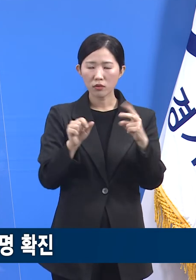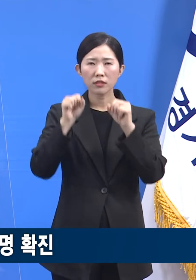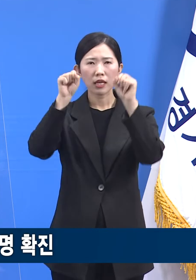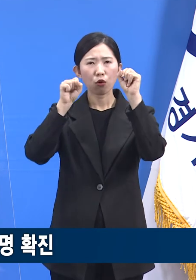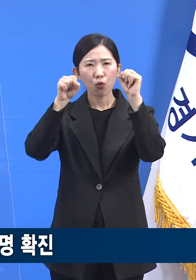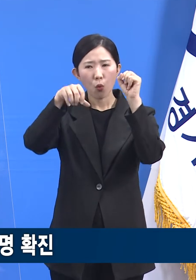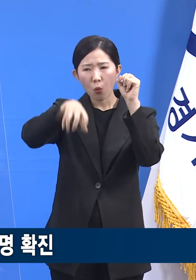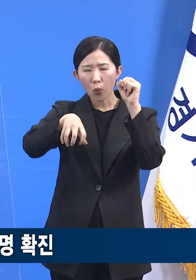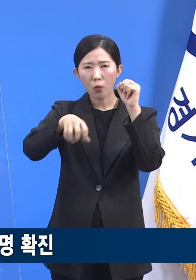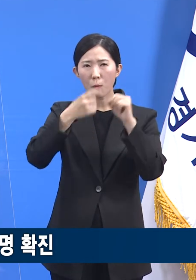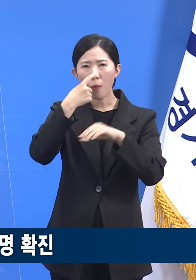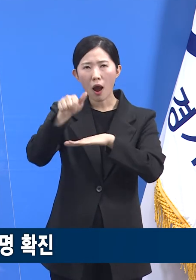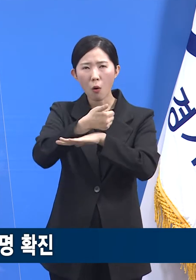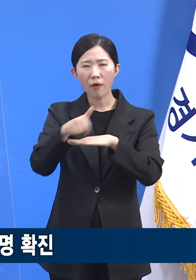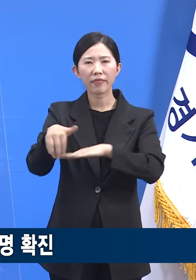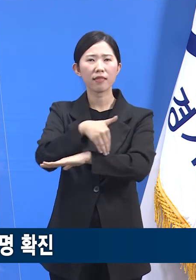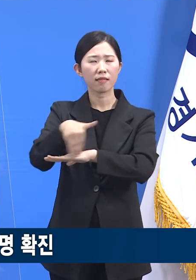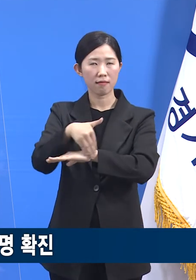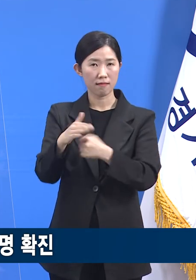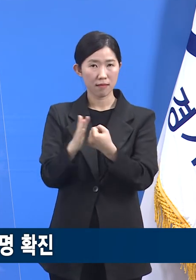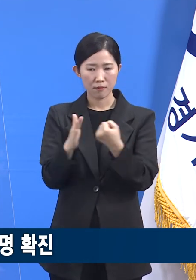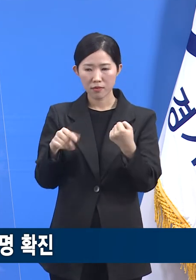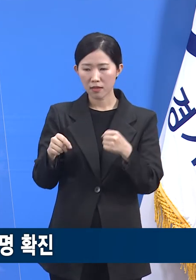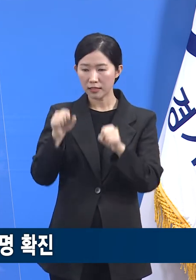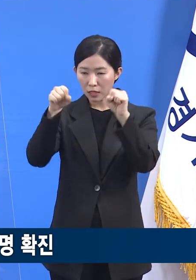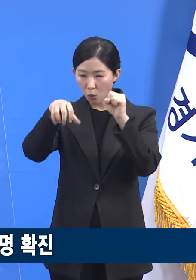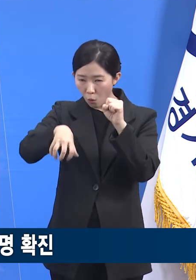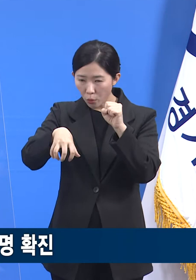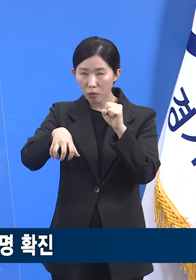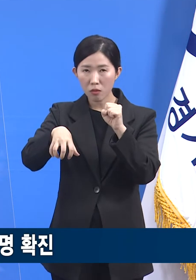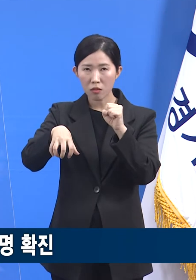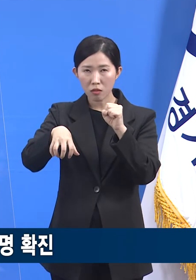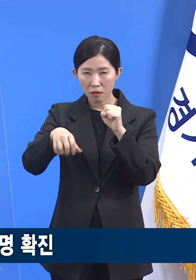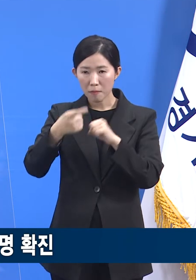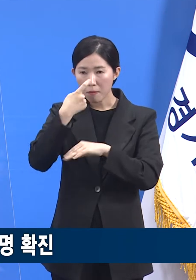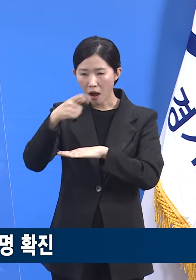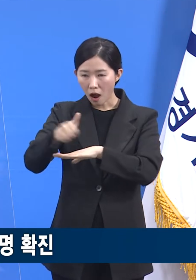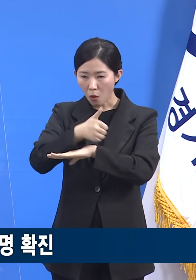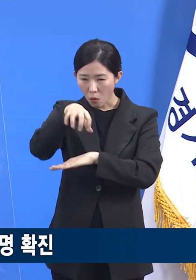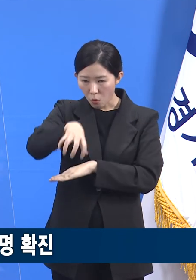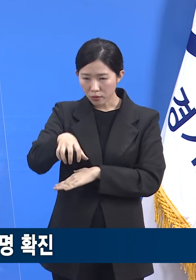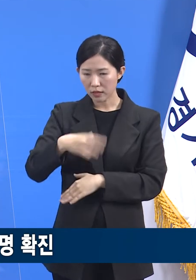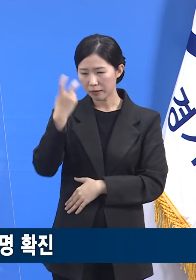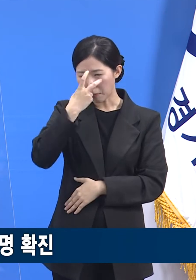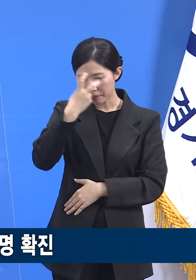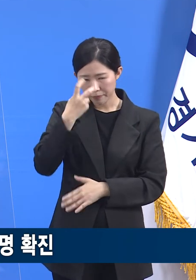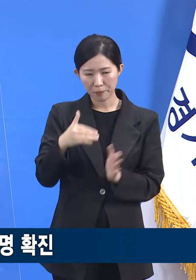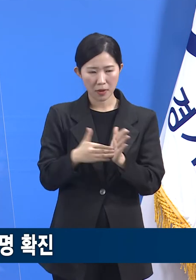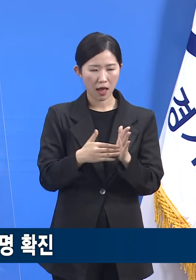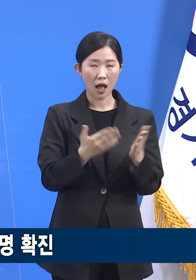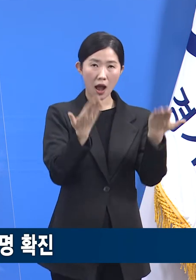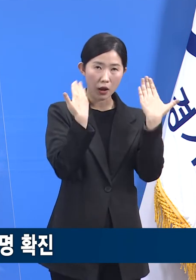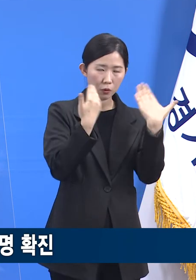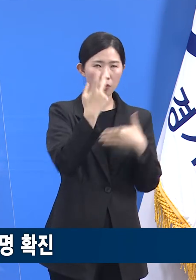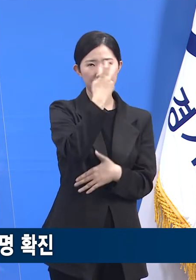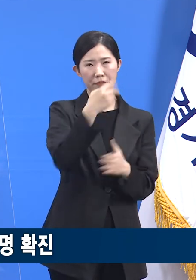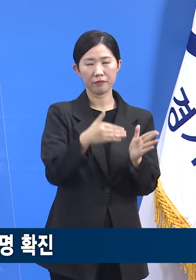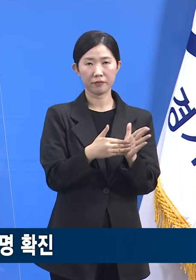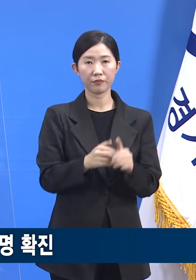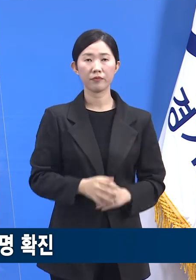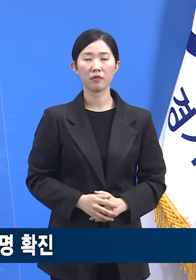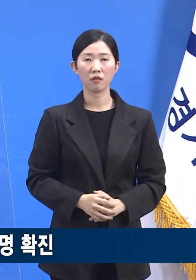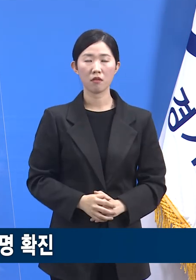확진자들의 지인과 체육관 이용자들을 대상으로 전수검사를 진행했습니다. 5일까지